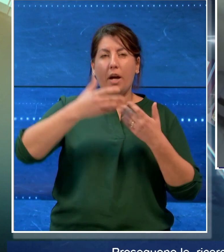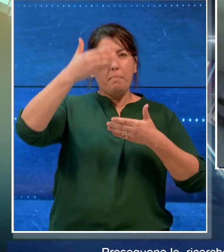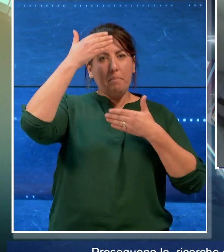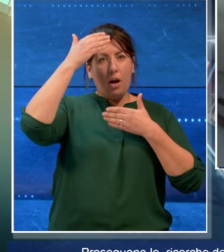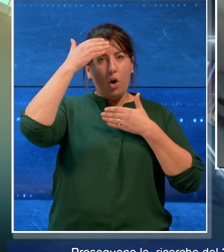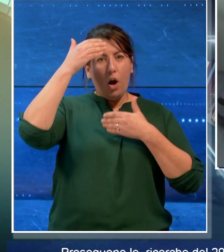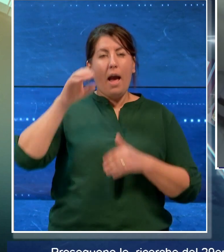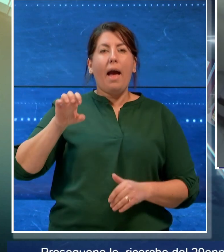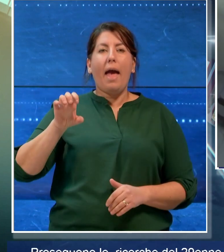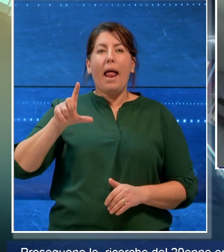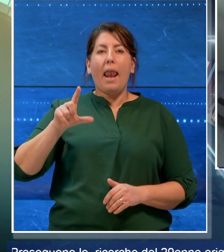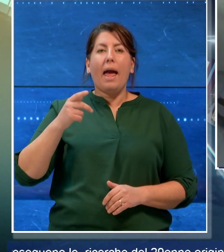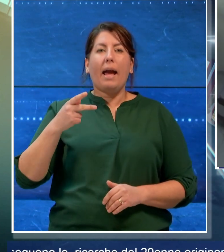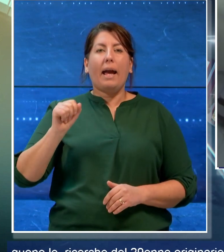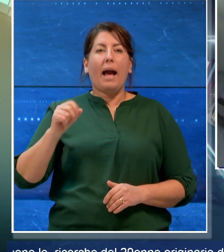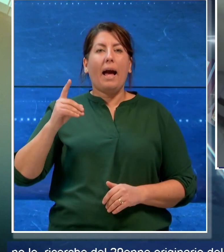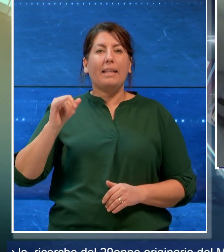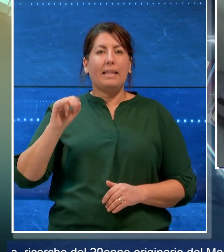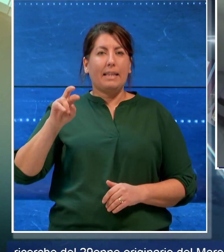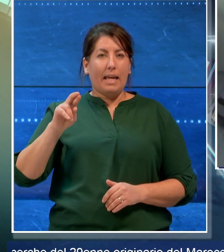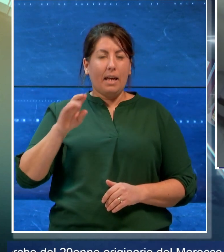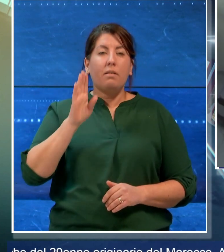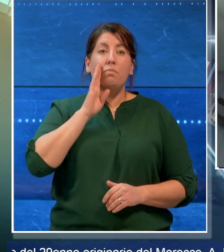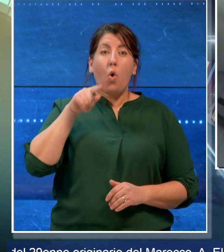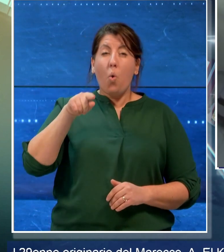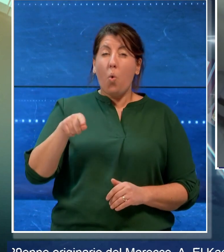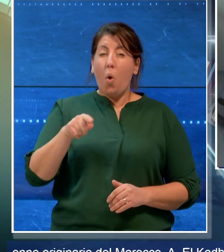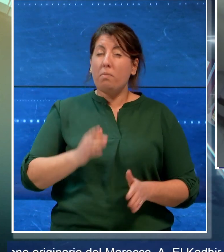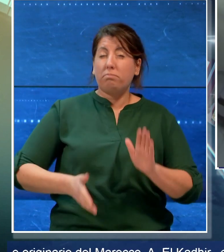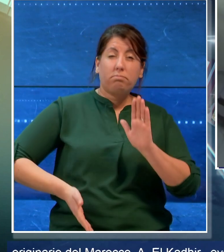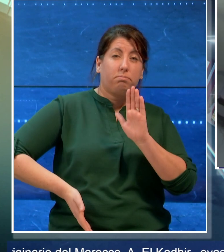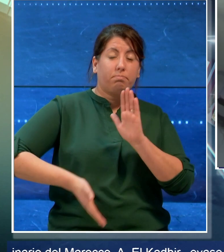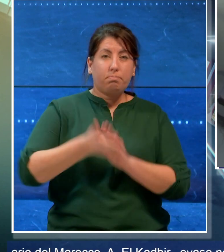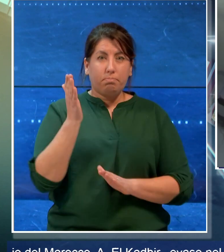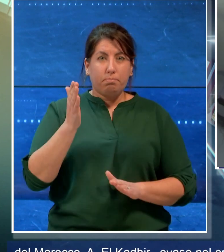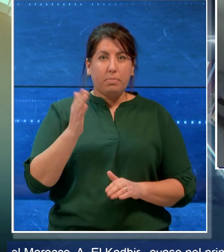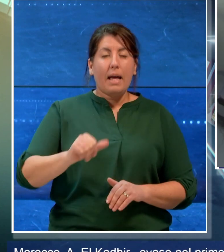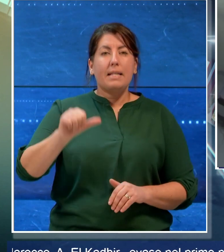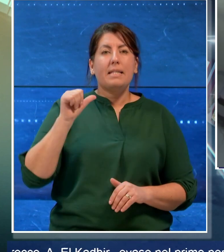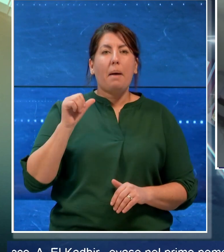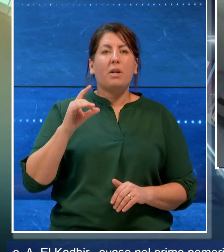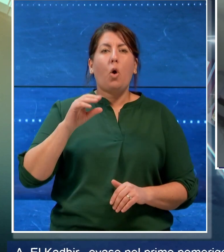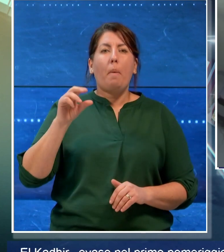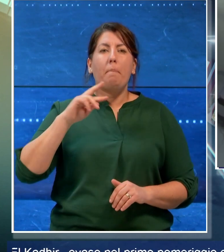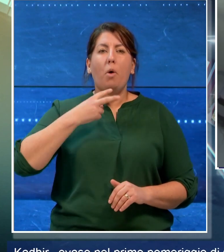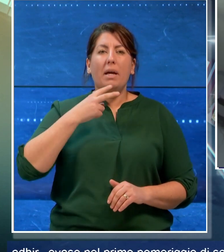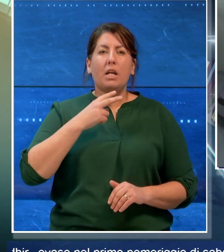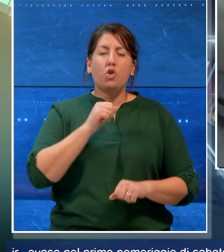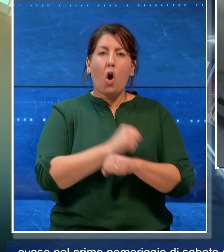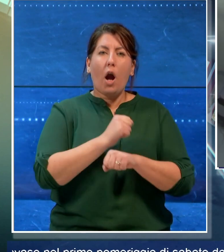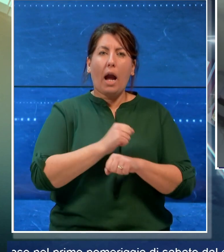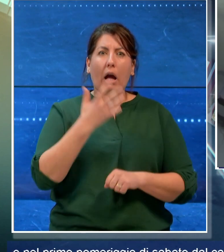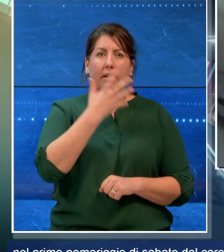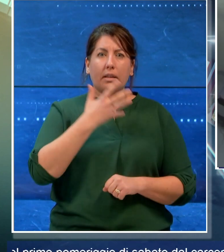Kadir evaso nel primo pomeriggio di sabato dal carcere di Trani